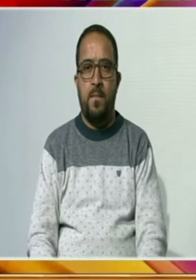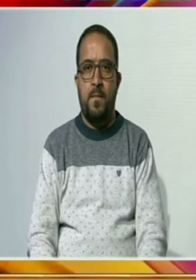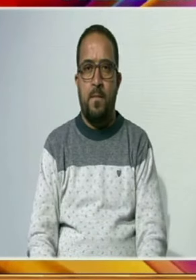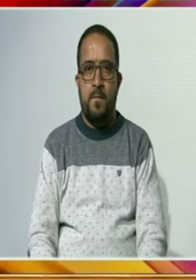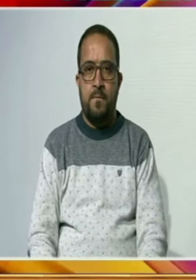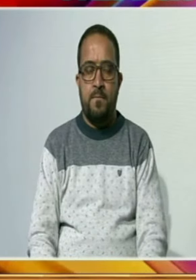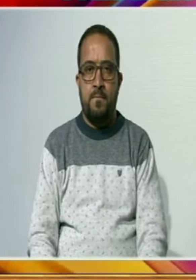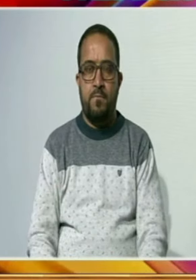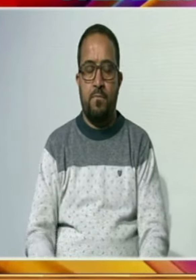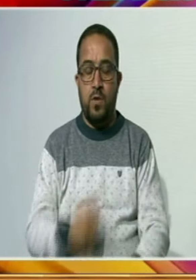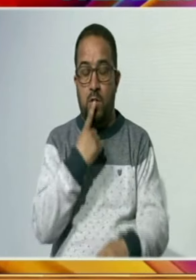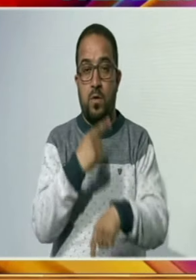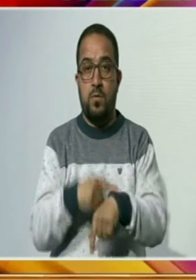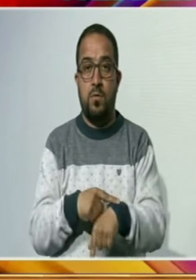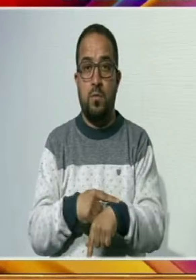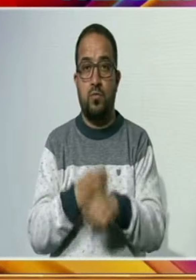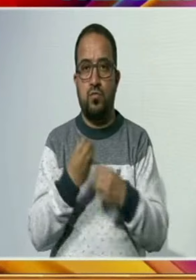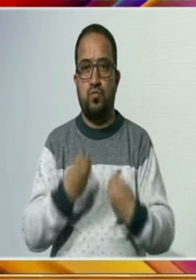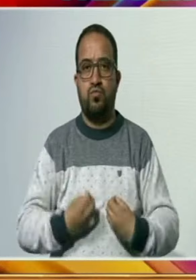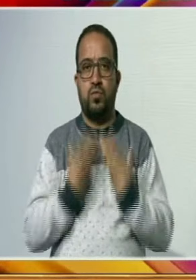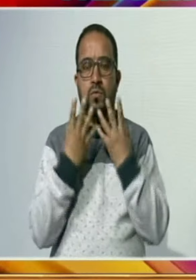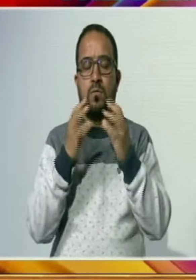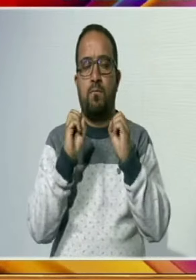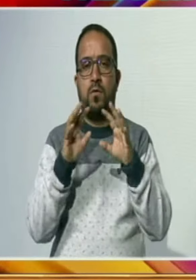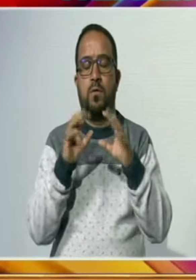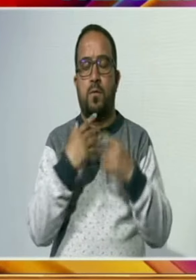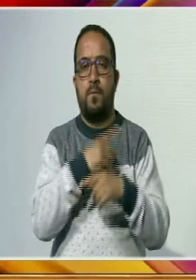انہوں نے اس موقع پر کونڈ کو مبارک بات بھی دی